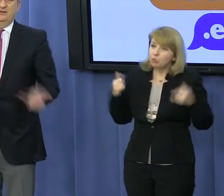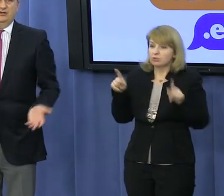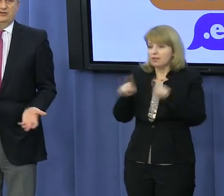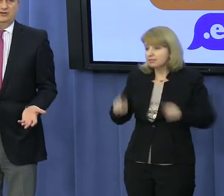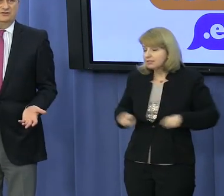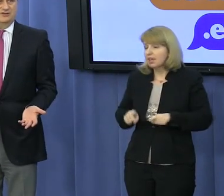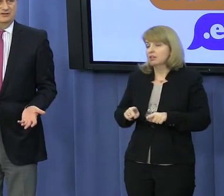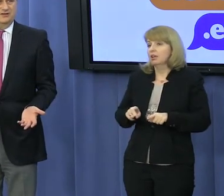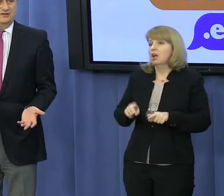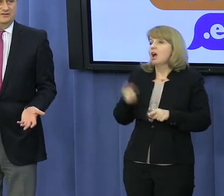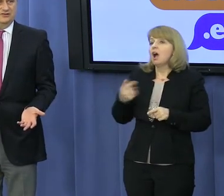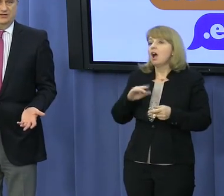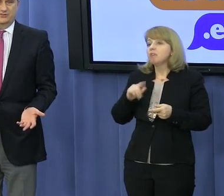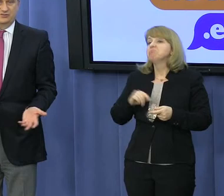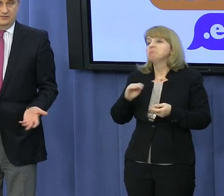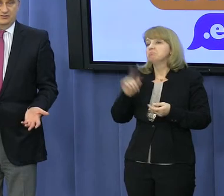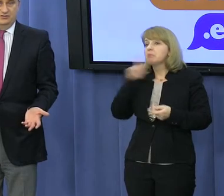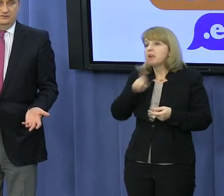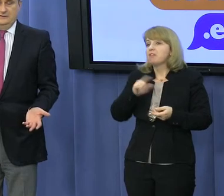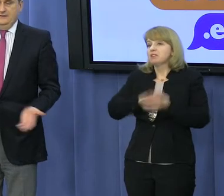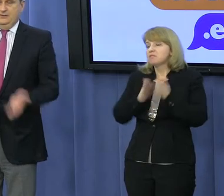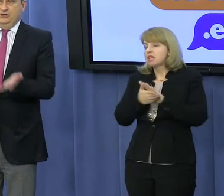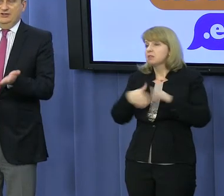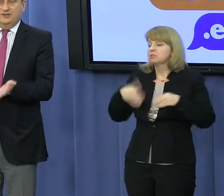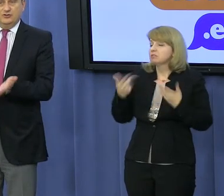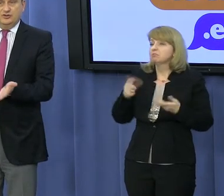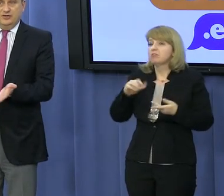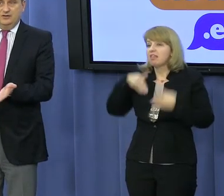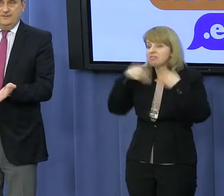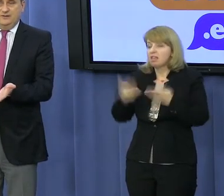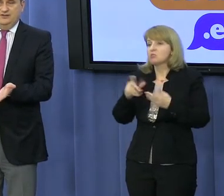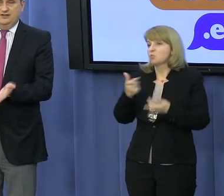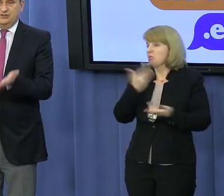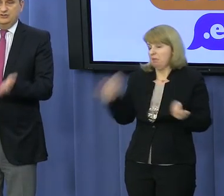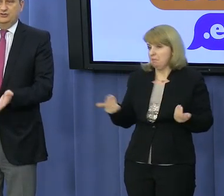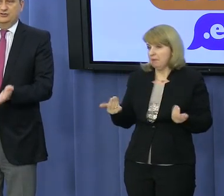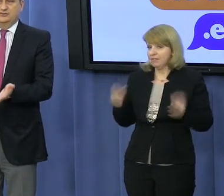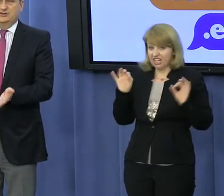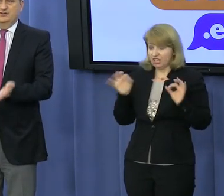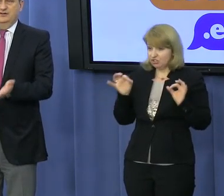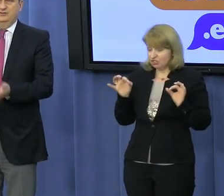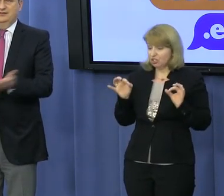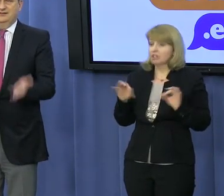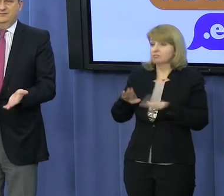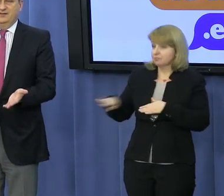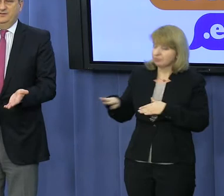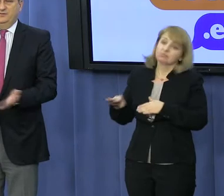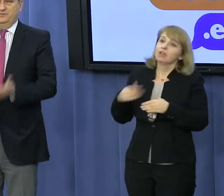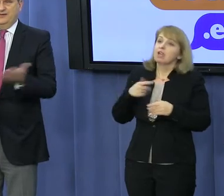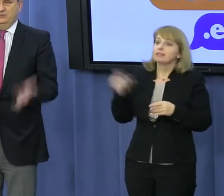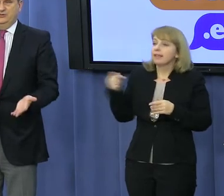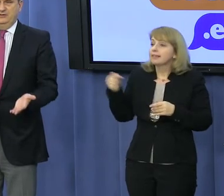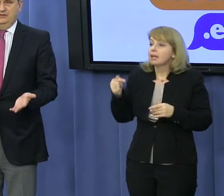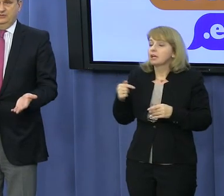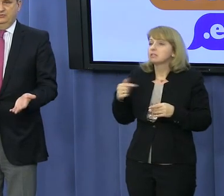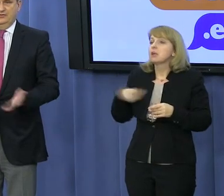które nie miały, jak się okazuje, żadnego realnego znaczenia, jak przyszło co do czego. I dlatego dzisiaj, niezależnie od tego, że oczywiście ze względu na interes państwa, my